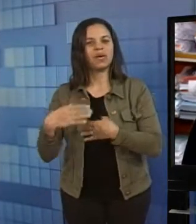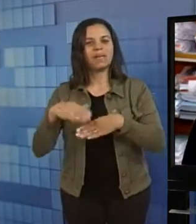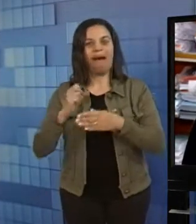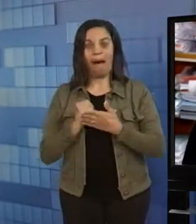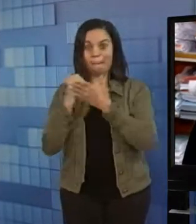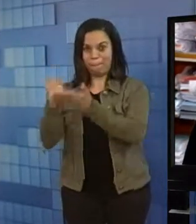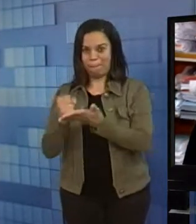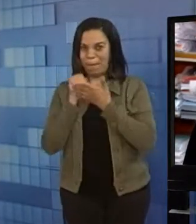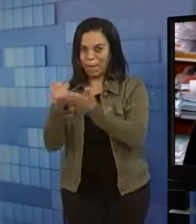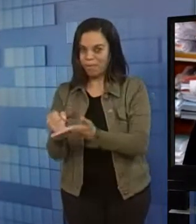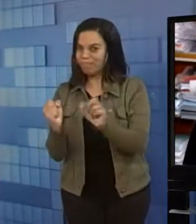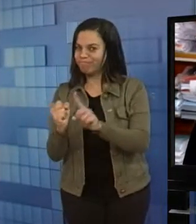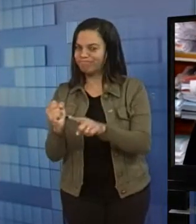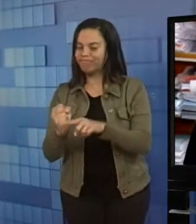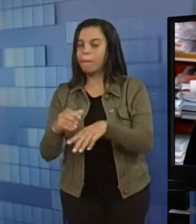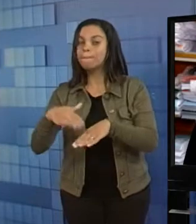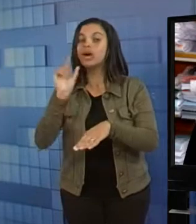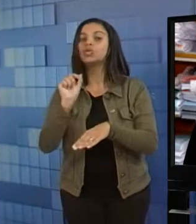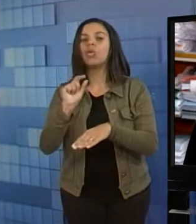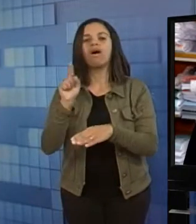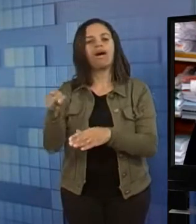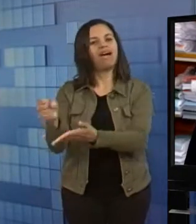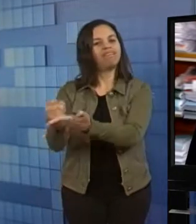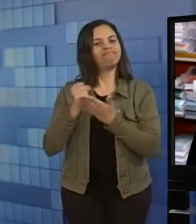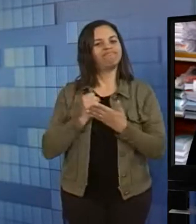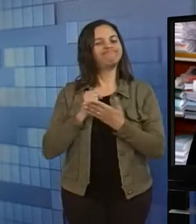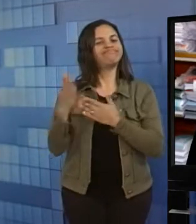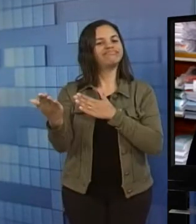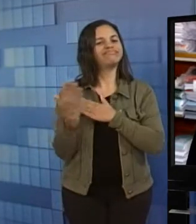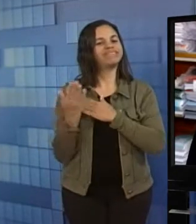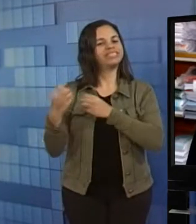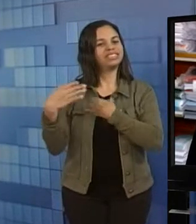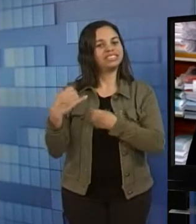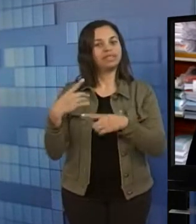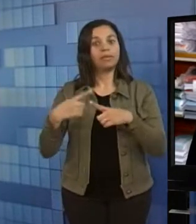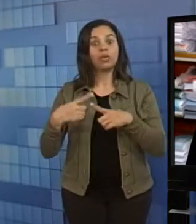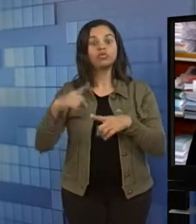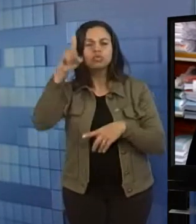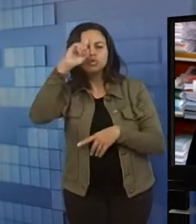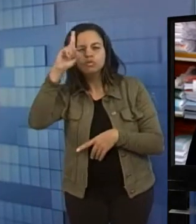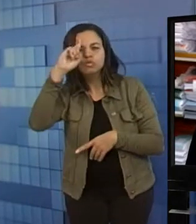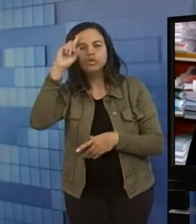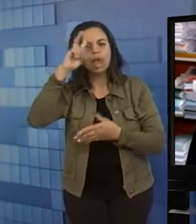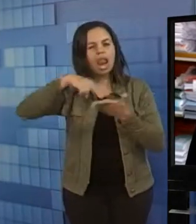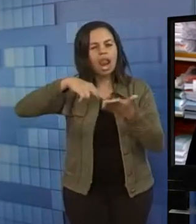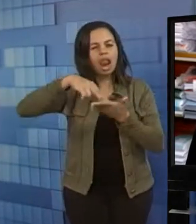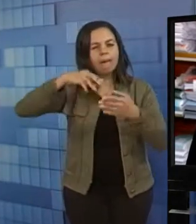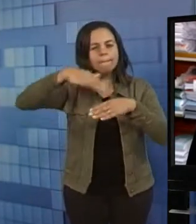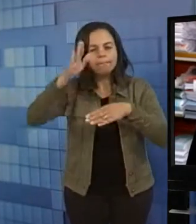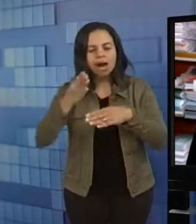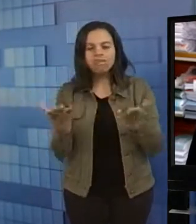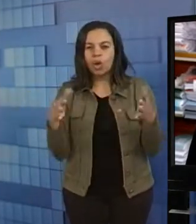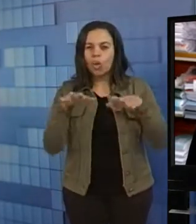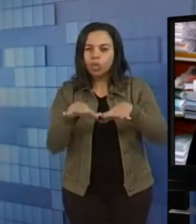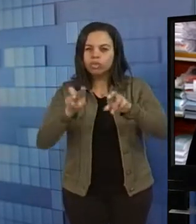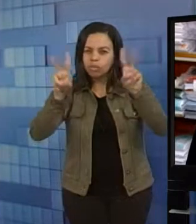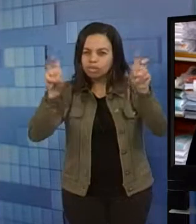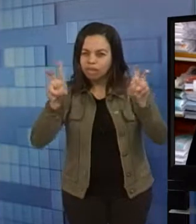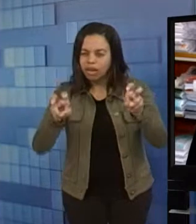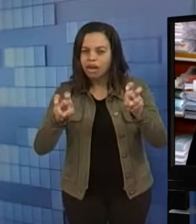falo equipe, né? A cada dia nós tínhamos que ler mais sobre inclusão, pesquisar mais,